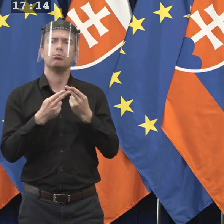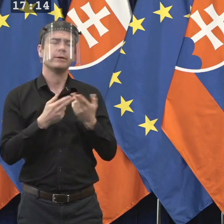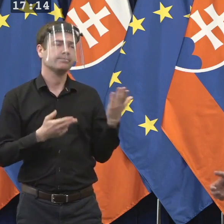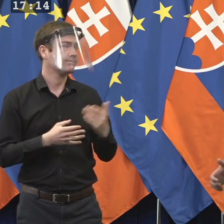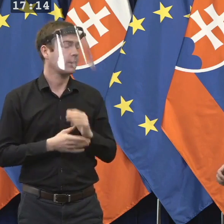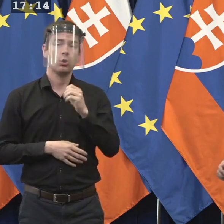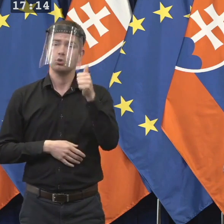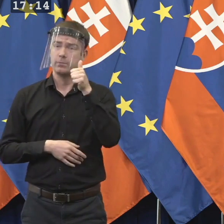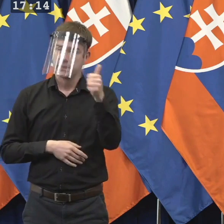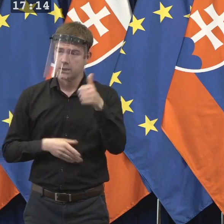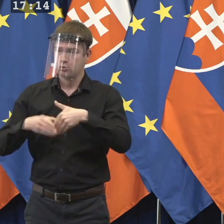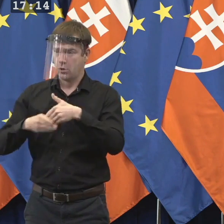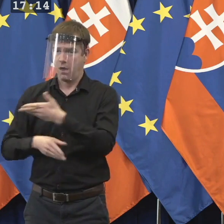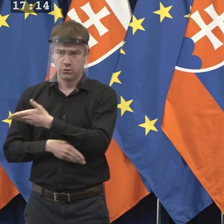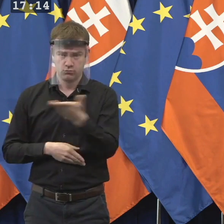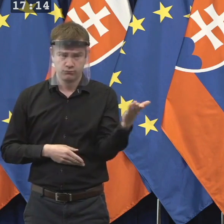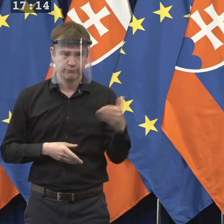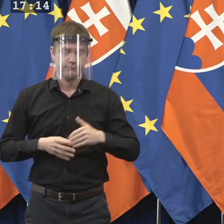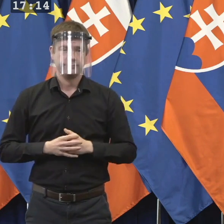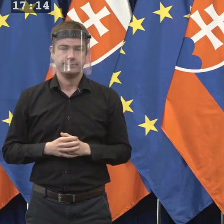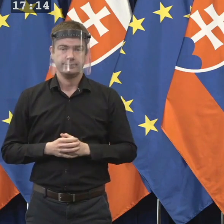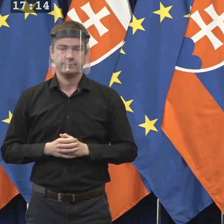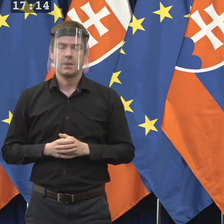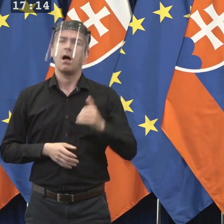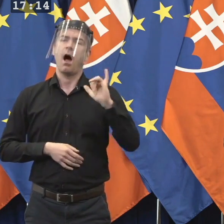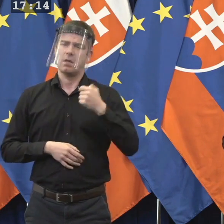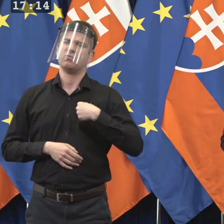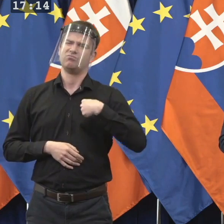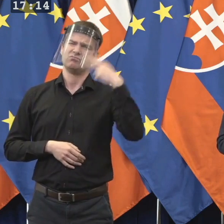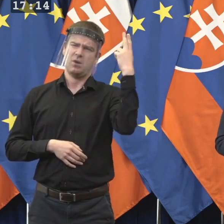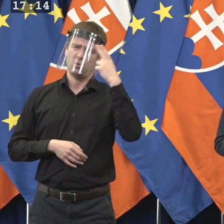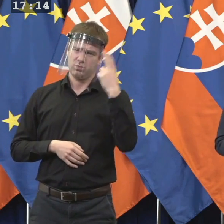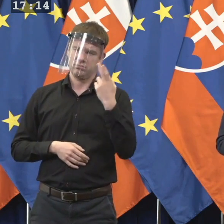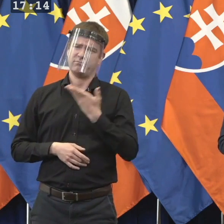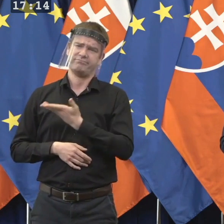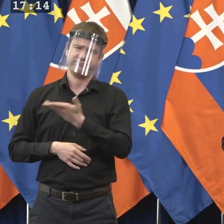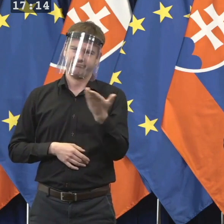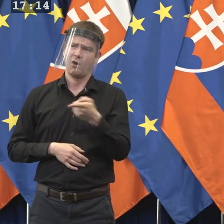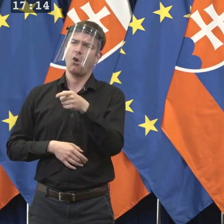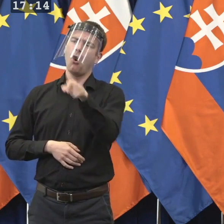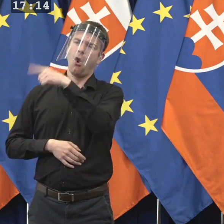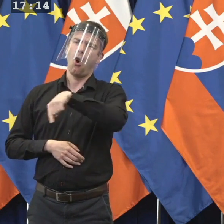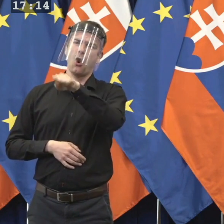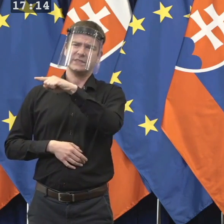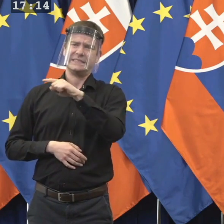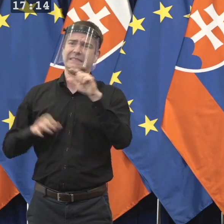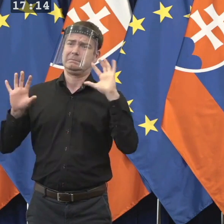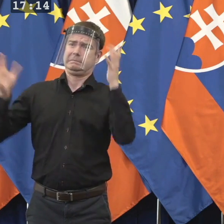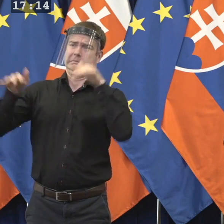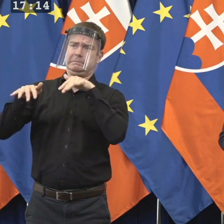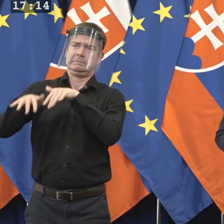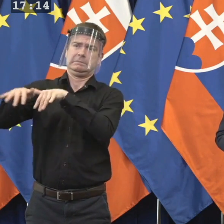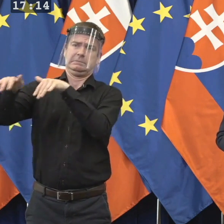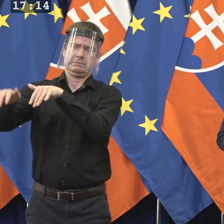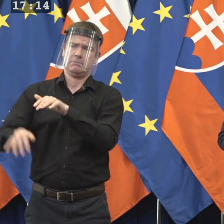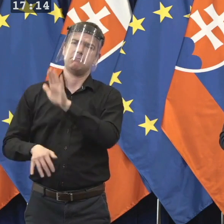Dobrý deň, dámy a páni. Áno, my rozumieme tým požiadavkám aj tomu, že sa